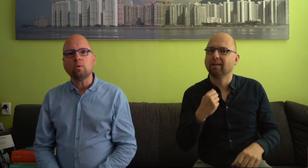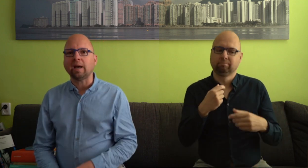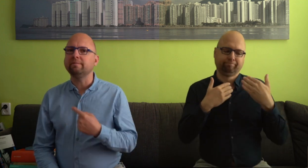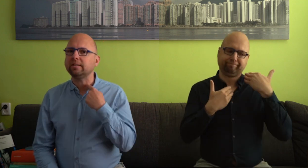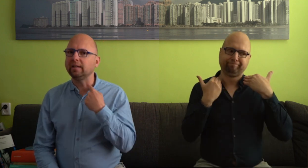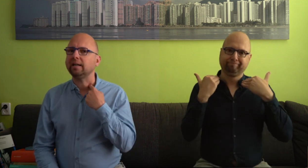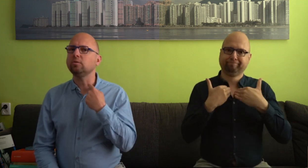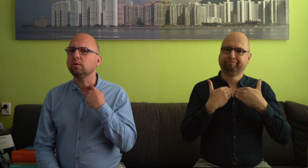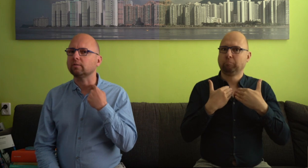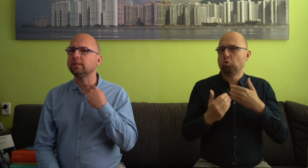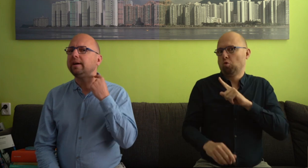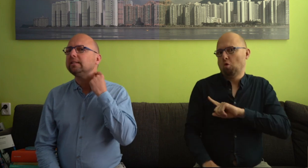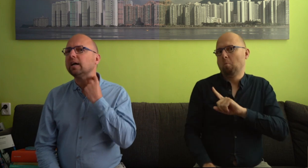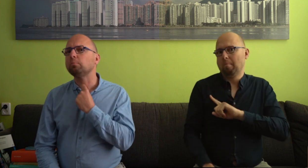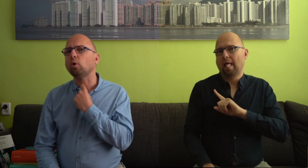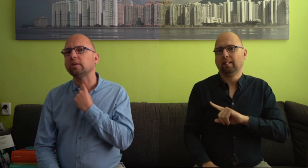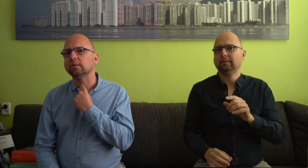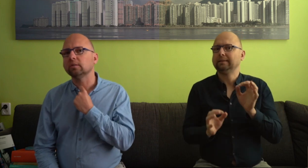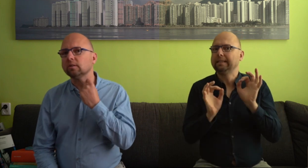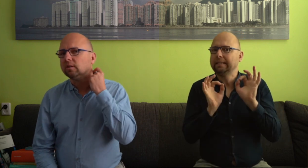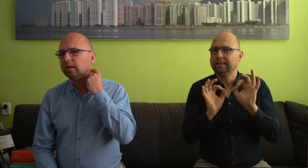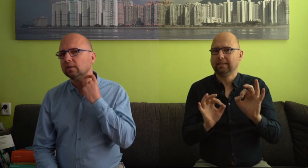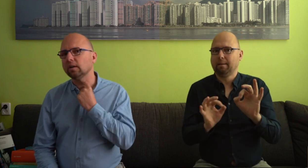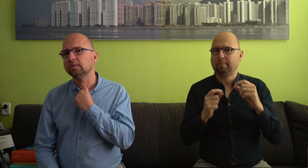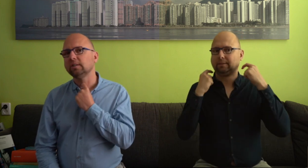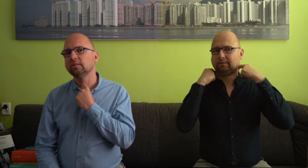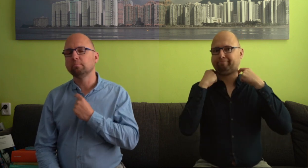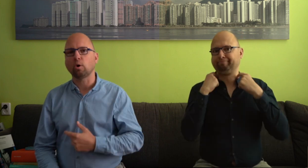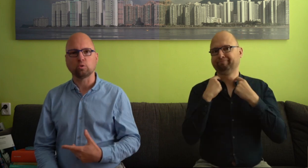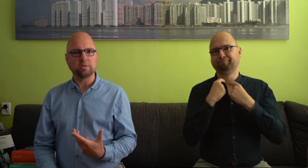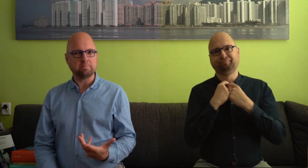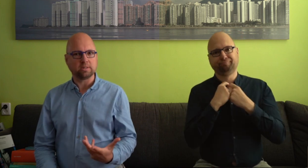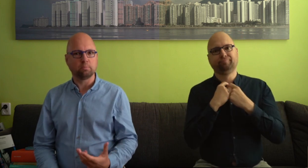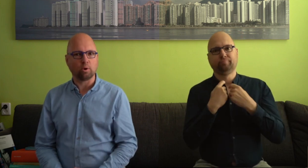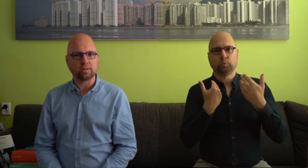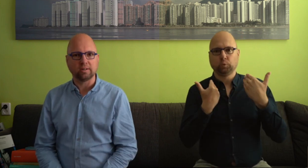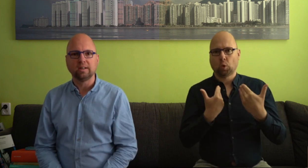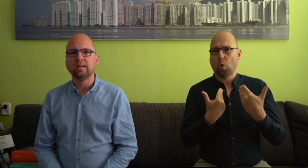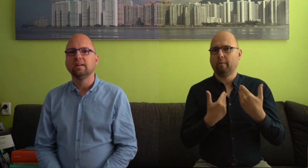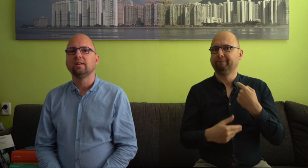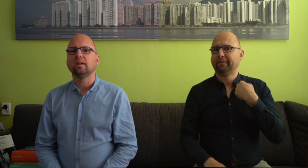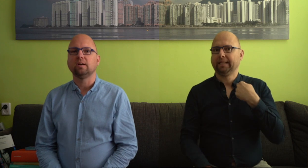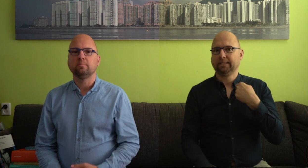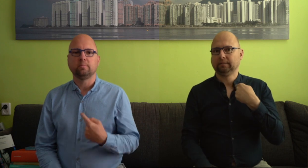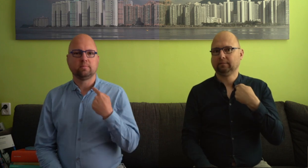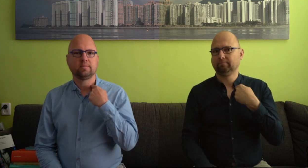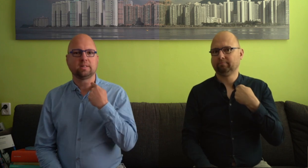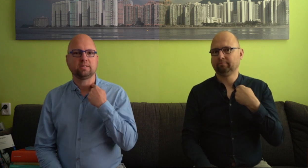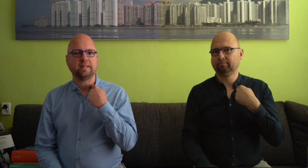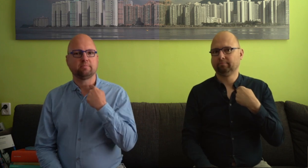oh ja, wit. Ja, want je wijst naar het boordje. Klassiek, prototypisch boordje. Dat is wit.